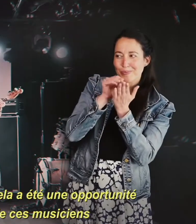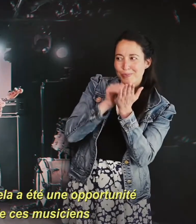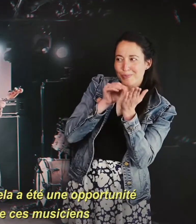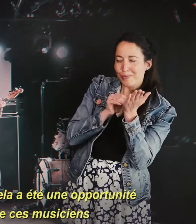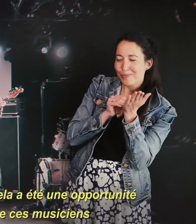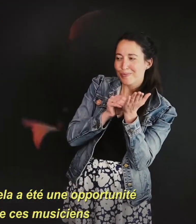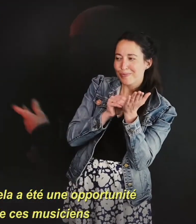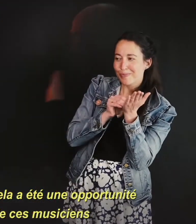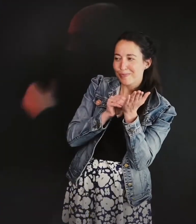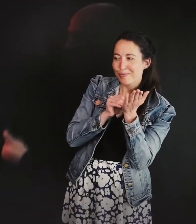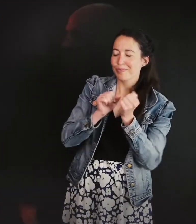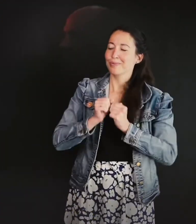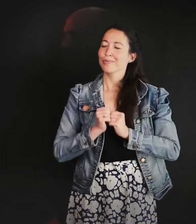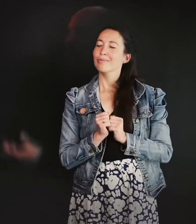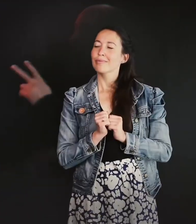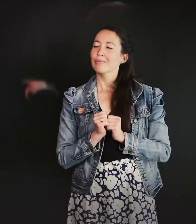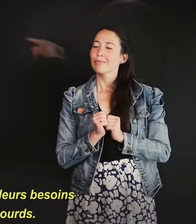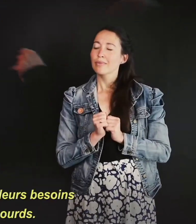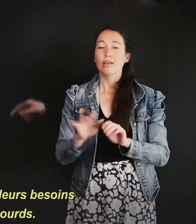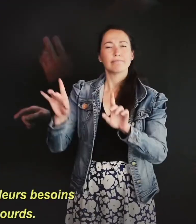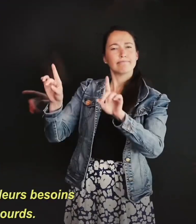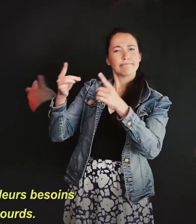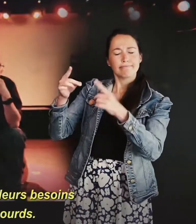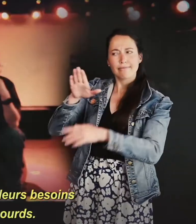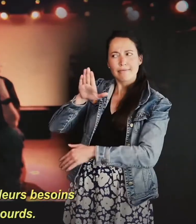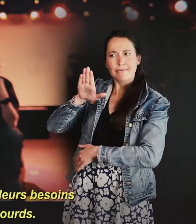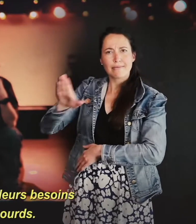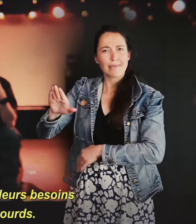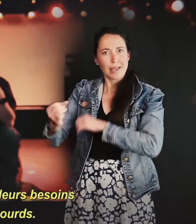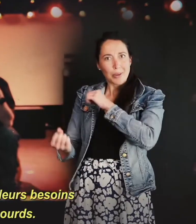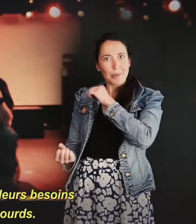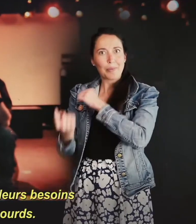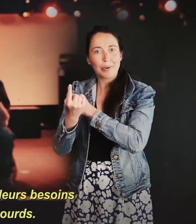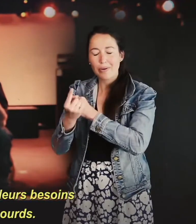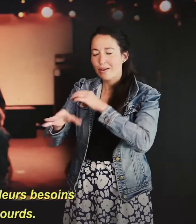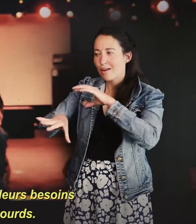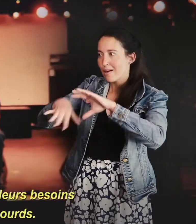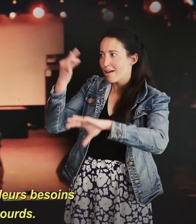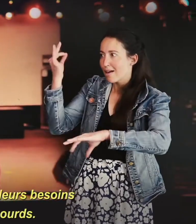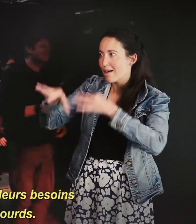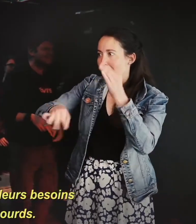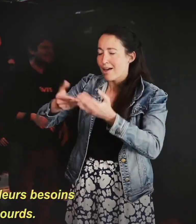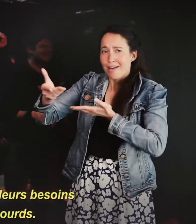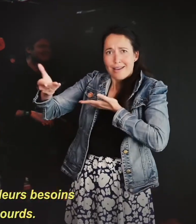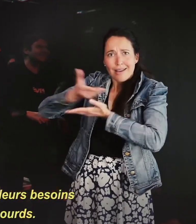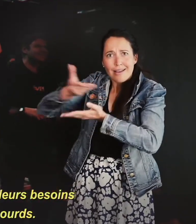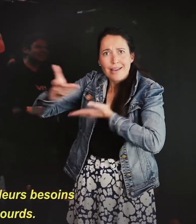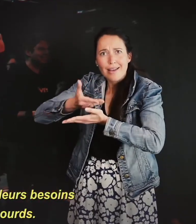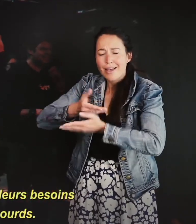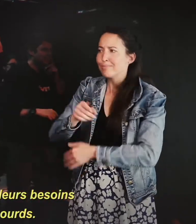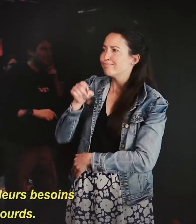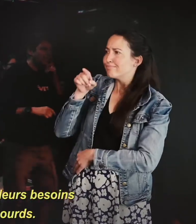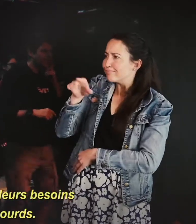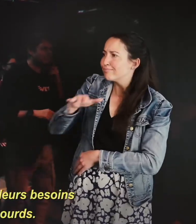de ces musiciens, mais aussi échanger autour de leurs besoins et de ceux des publics sourds.